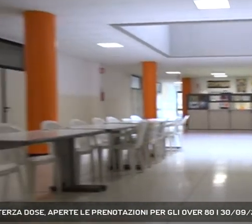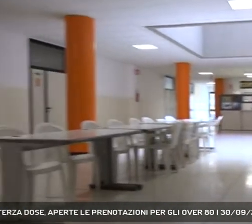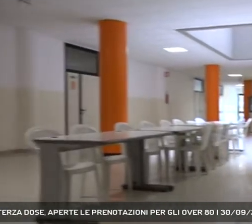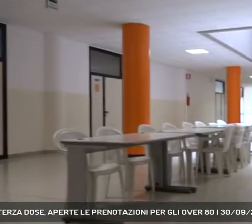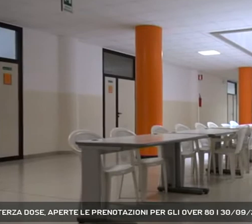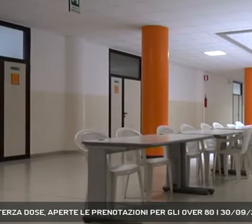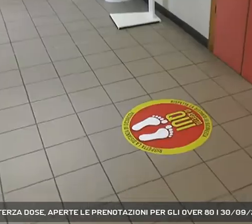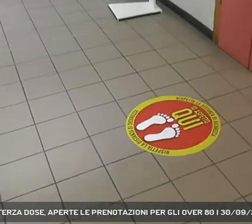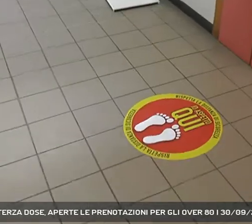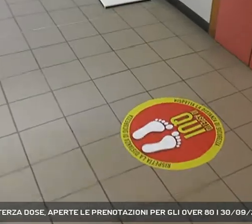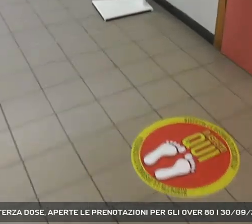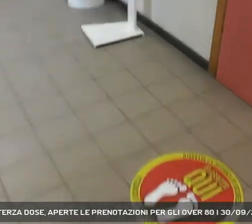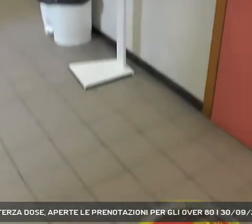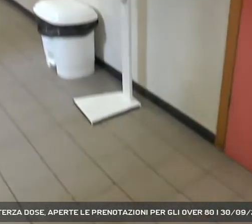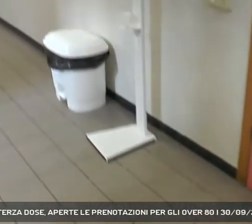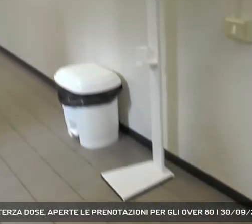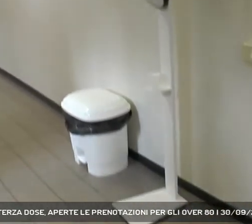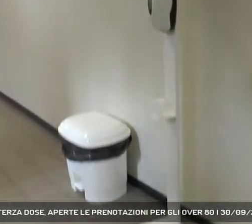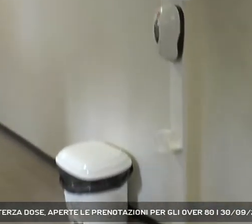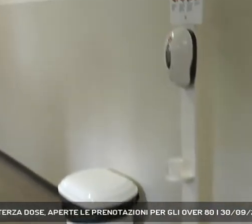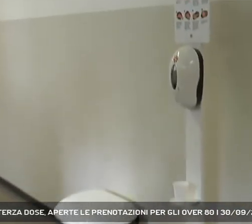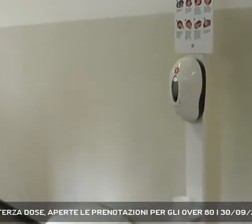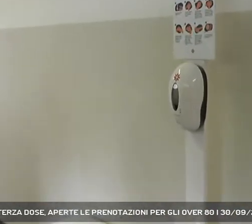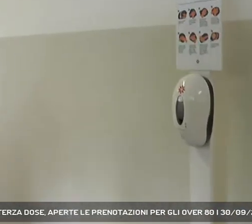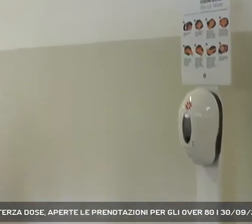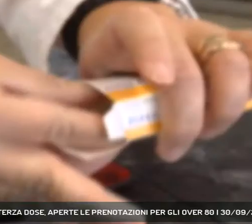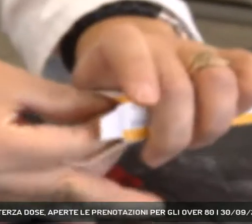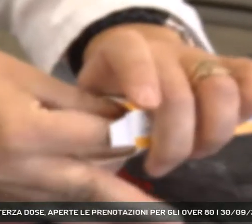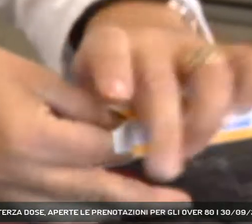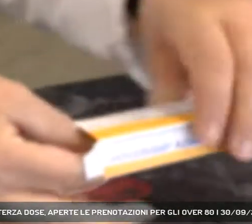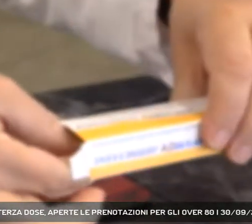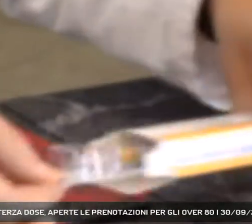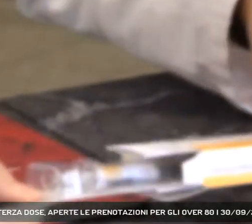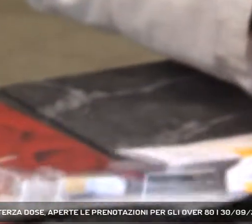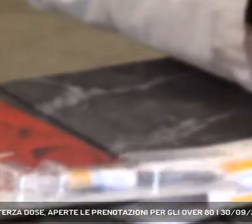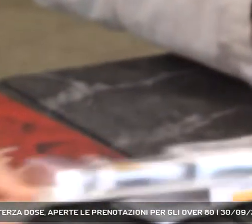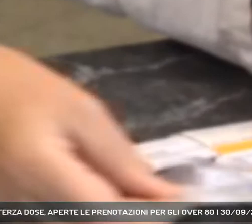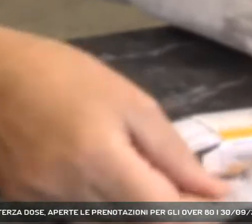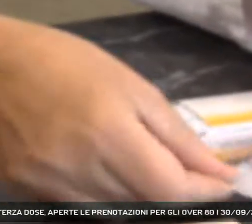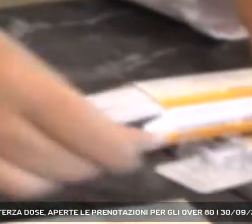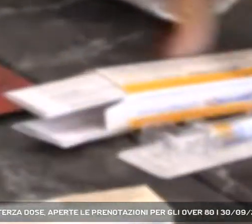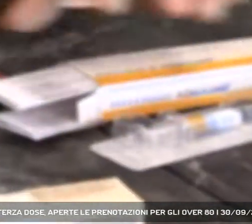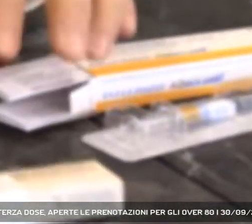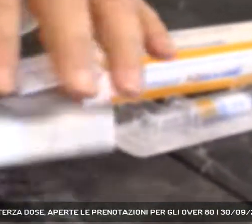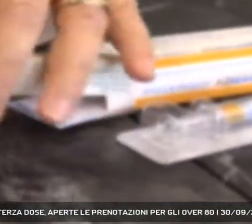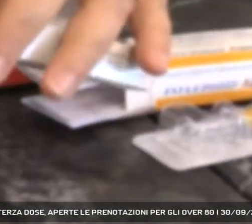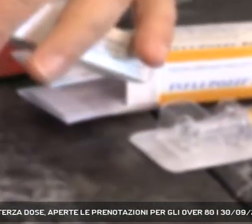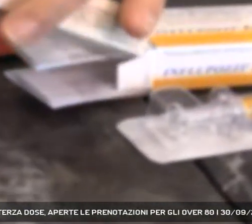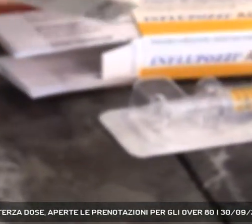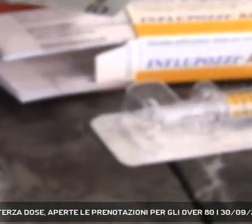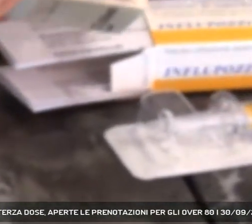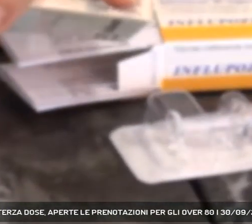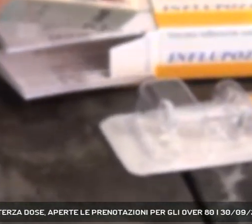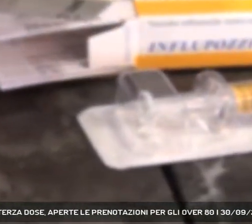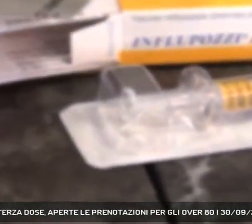di cui fanno parte Regioni, Istituto Superiore di Sanità e Ministero. Intanto si attendono le linee guida anche per la somministrazione del vaccino